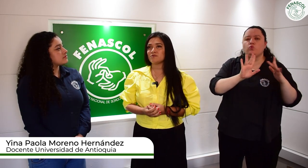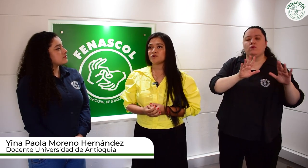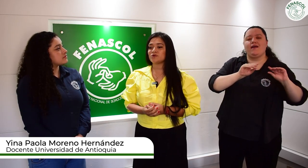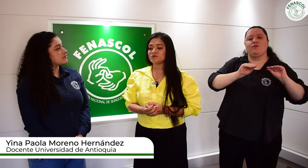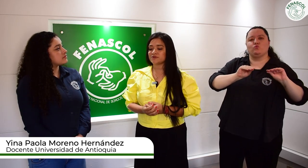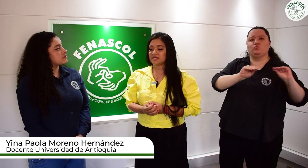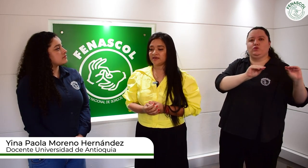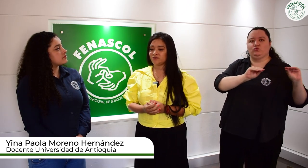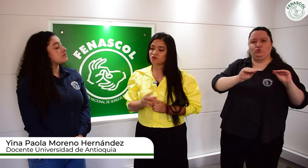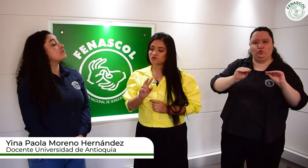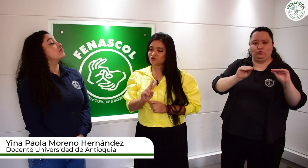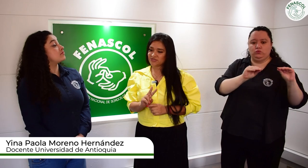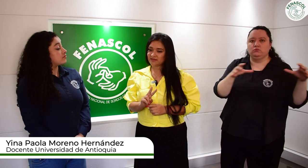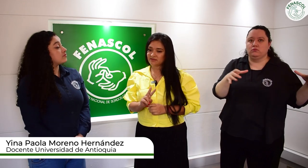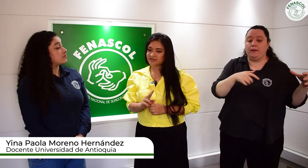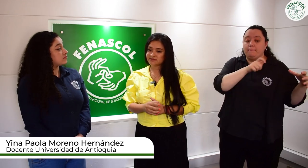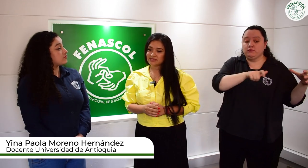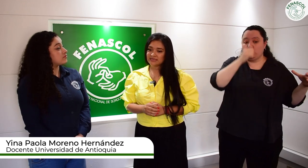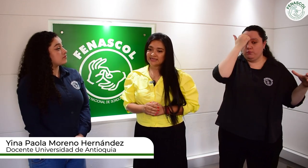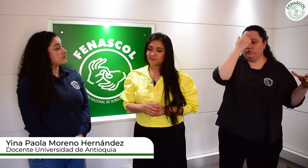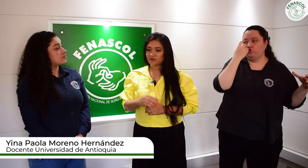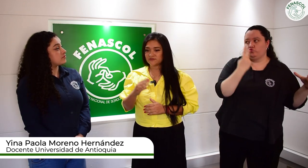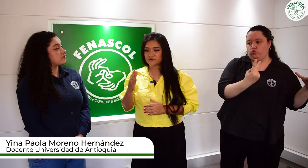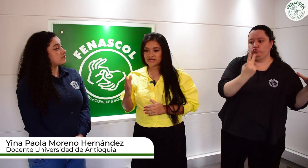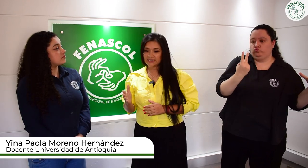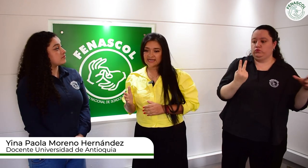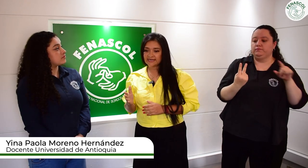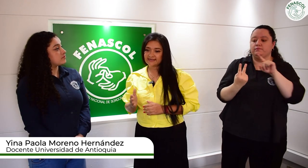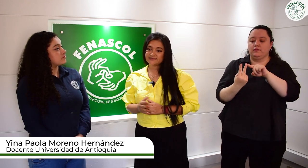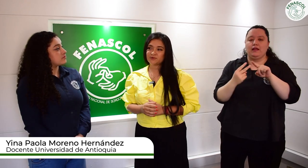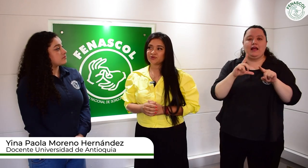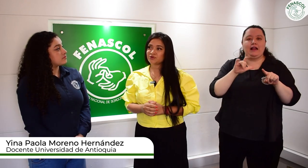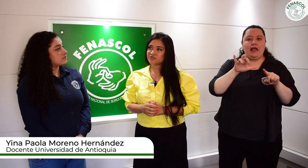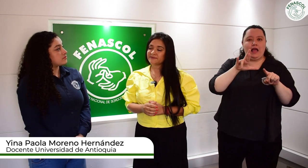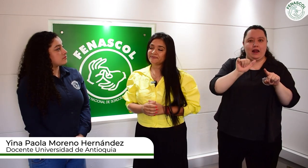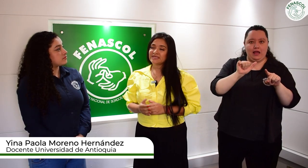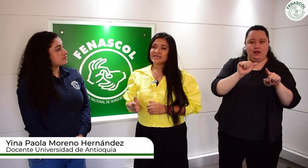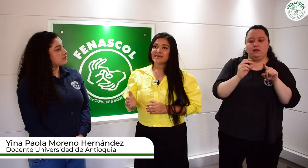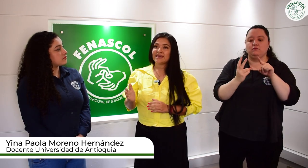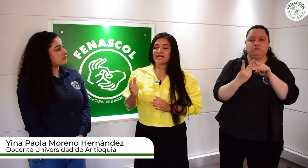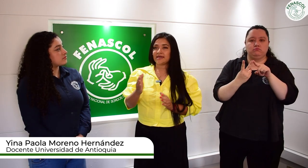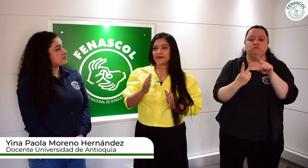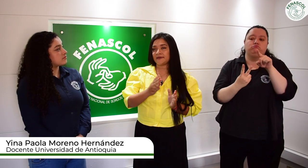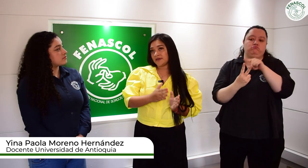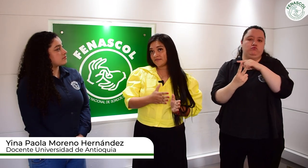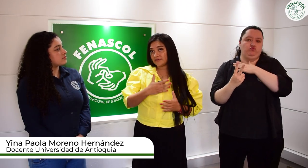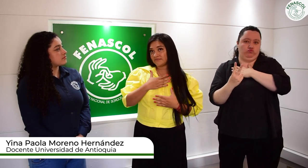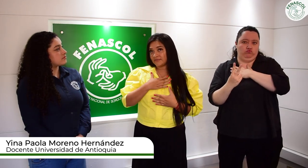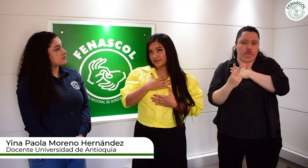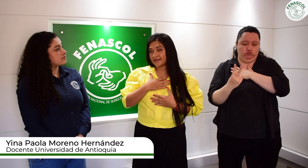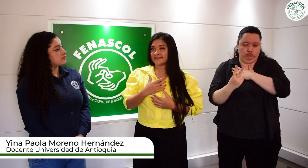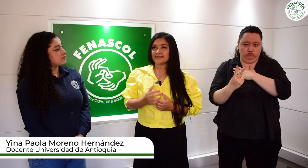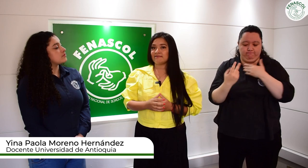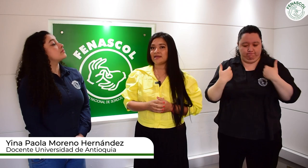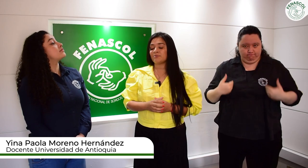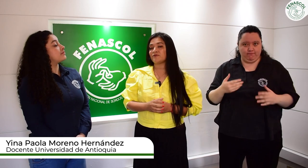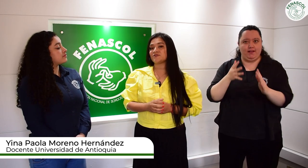venimos dos docentes, la profesora Clara Inés Montoya y quien les habla, la